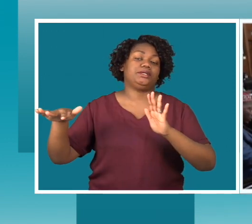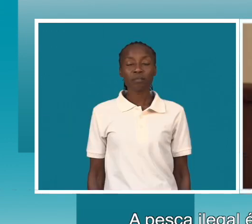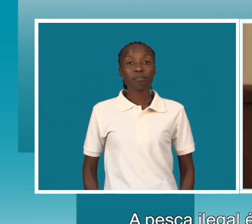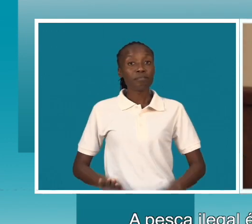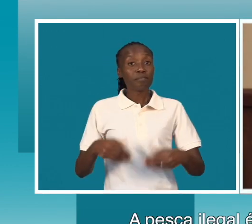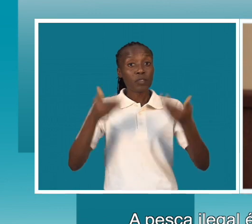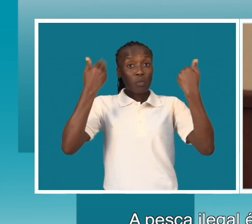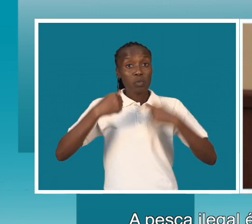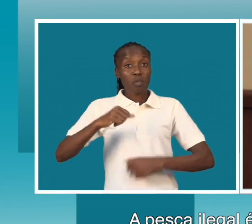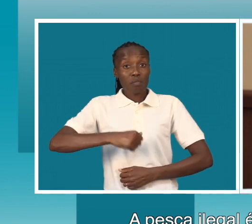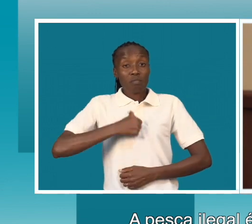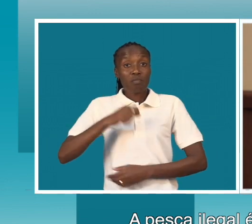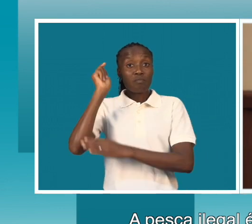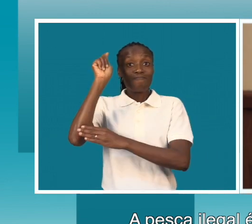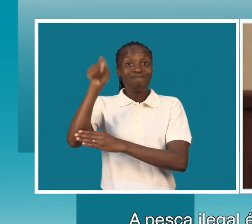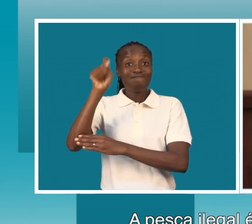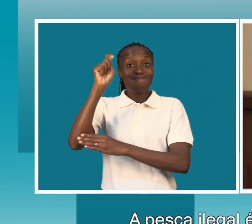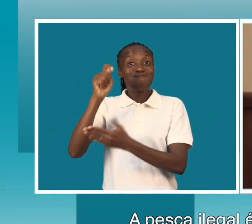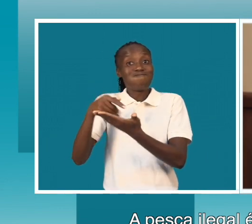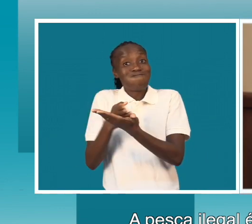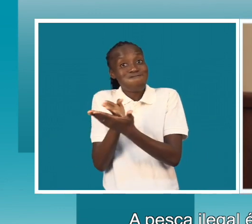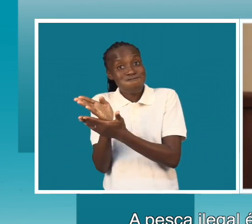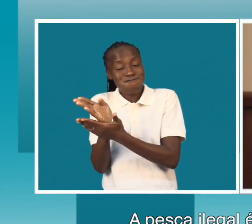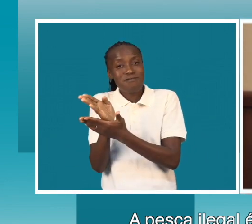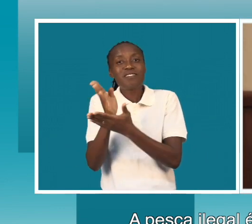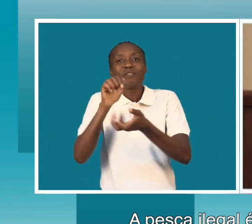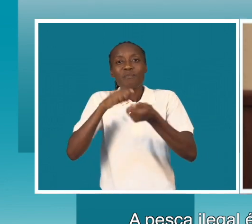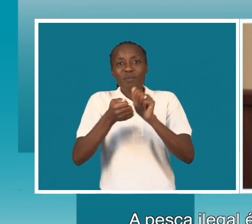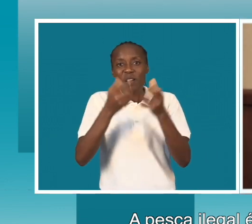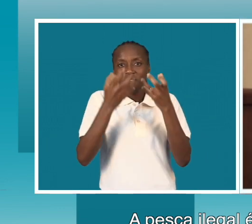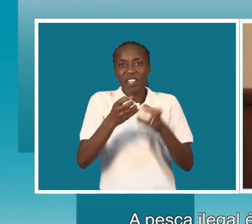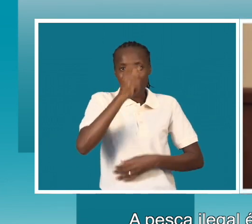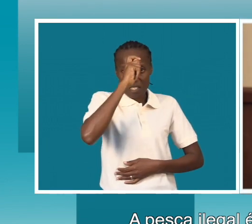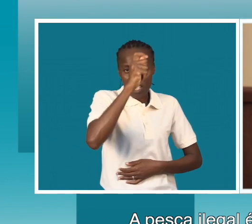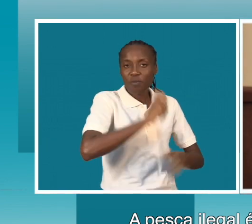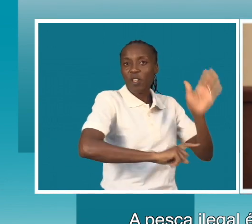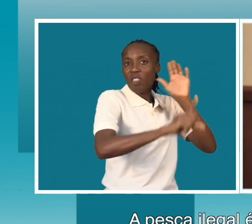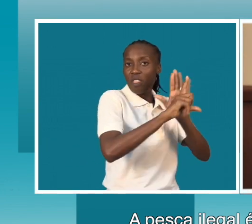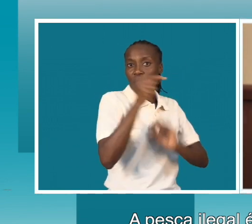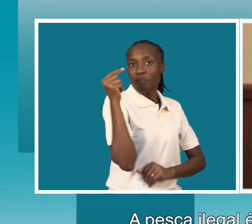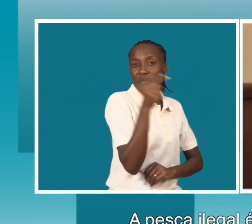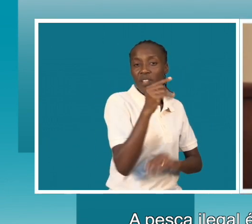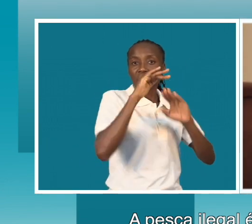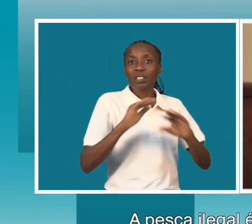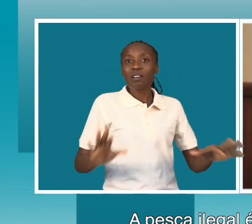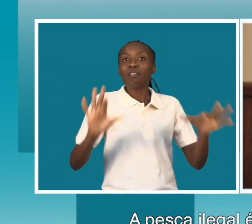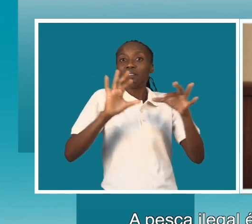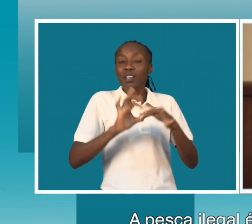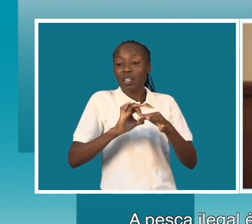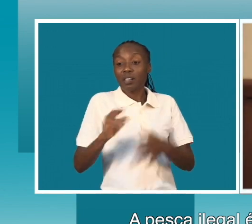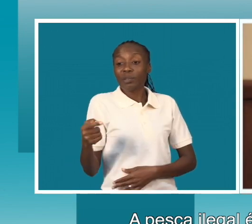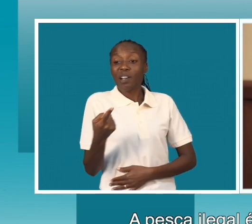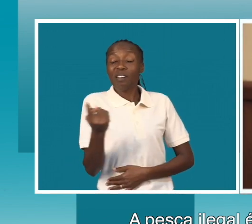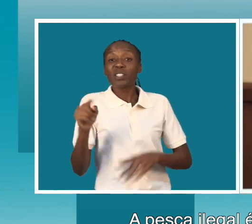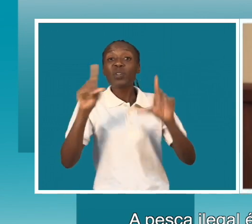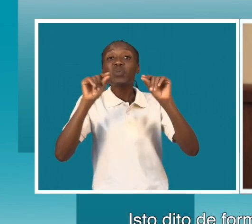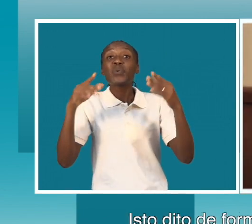A pesca ligada é um dos problemas, de facto, ligados à questão do desenvolvimento da economia azul. Então,